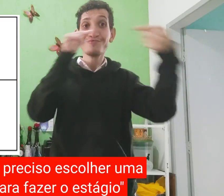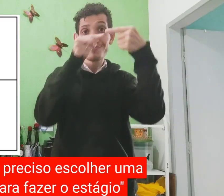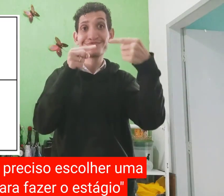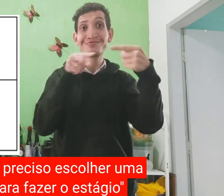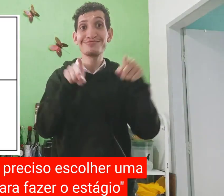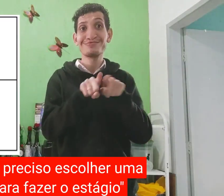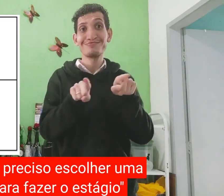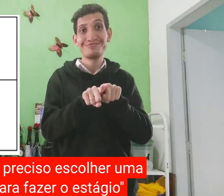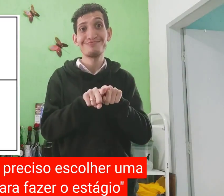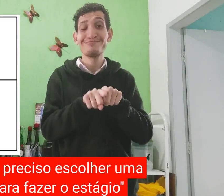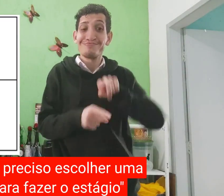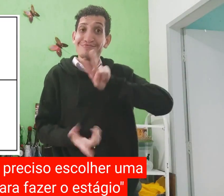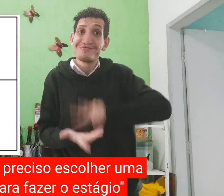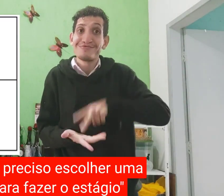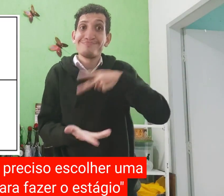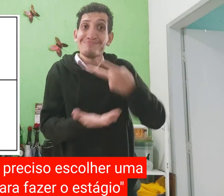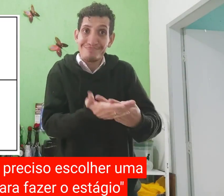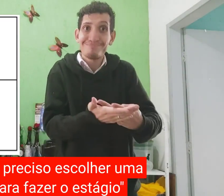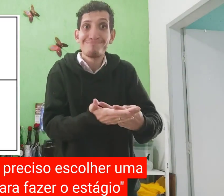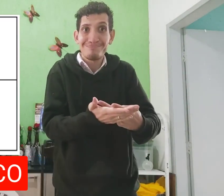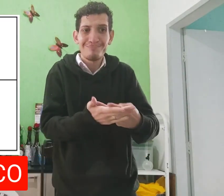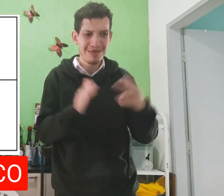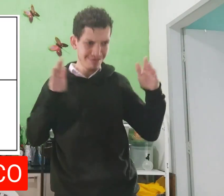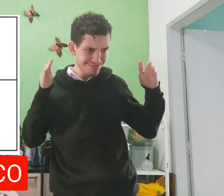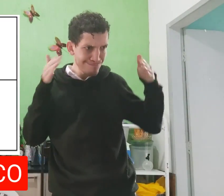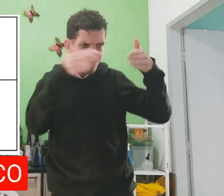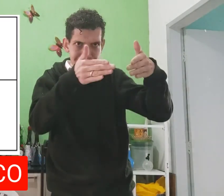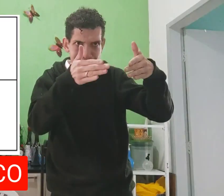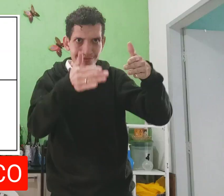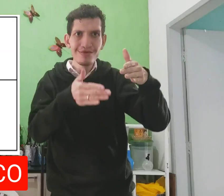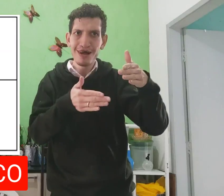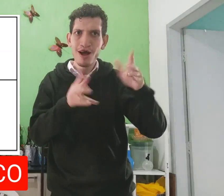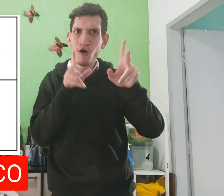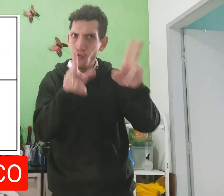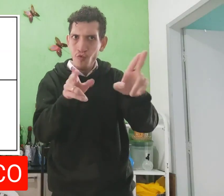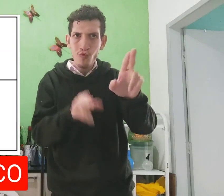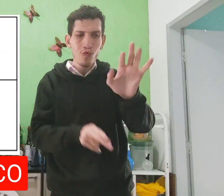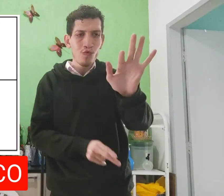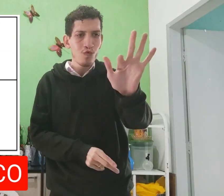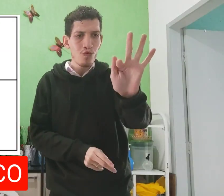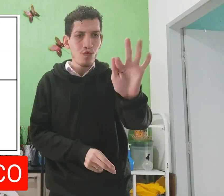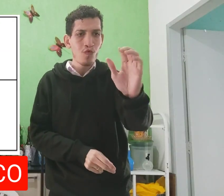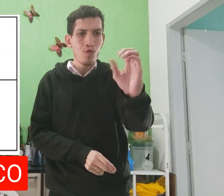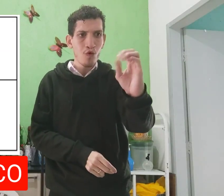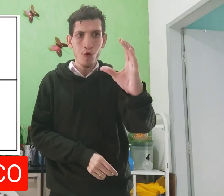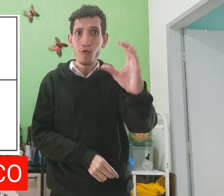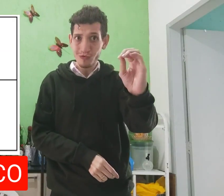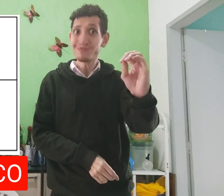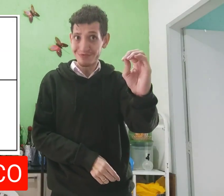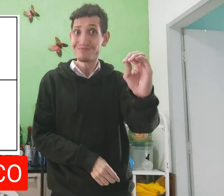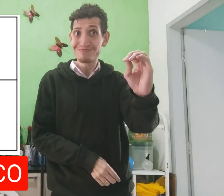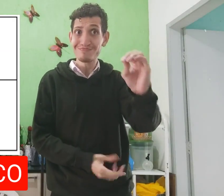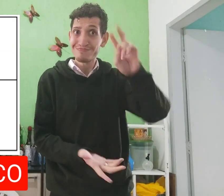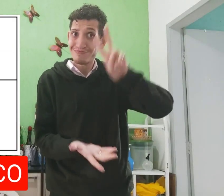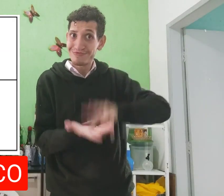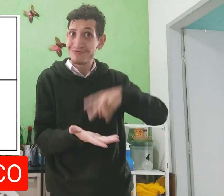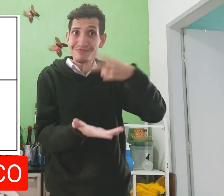Disciplina específica. Combina também a tradução. Isso daqui é igual, por. Isso.